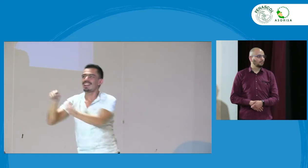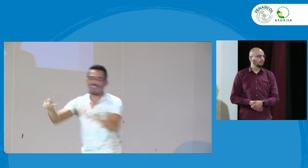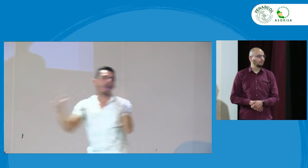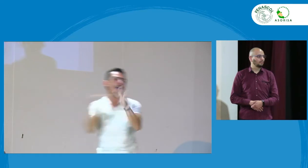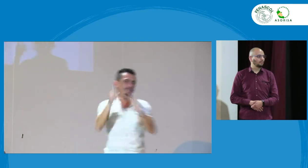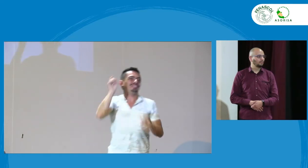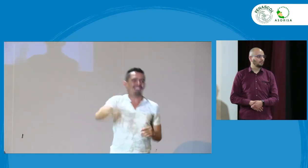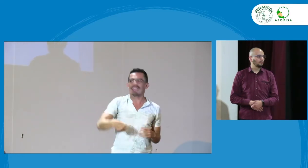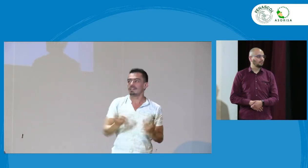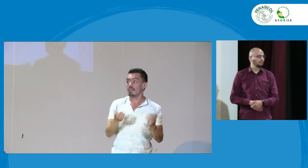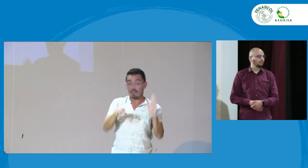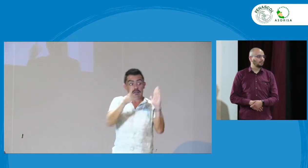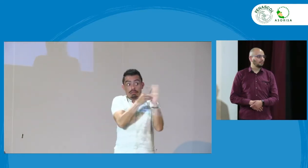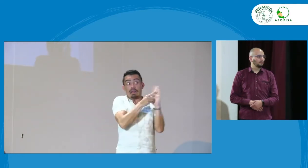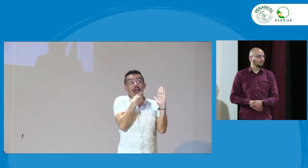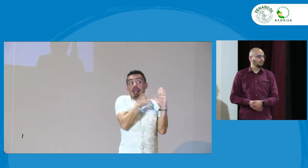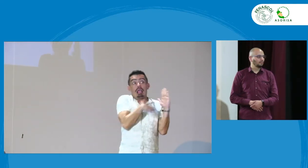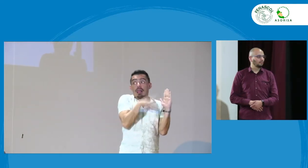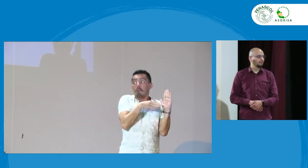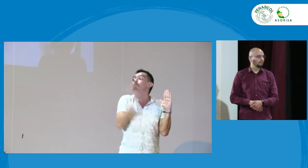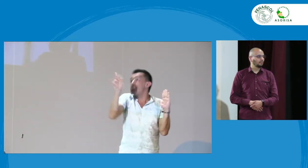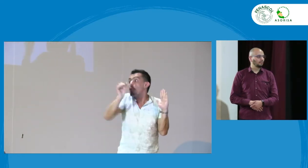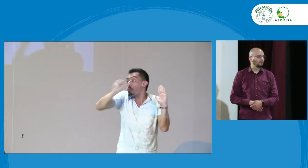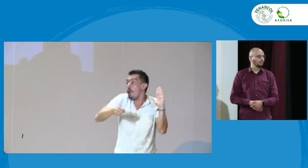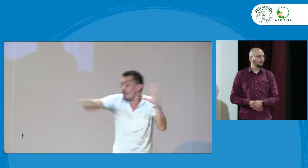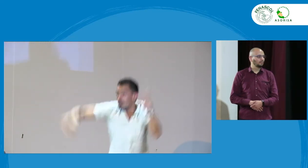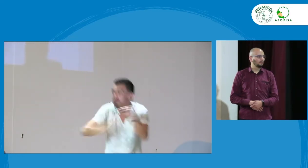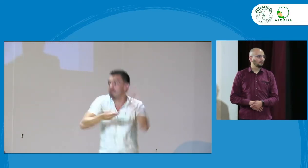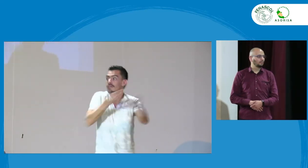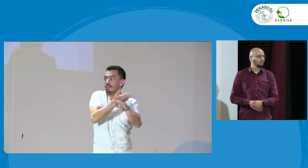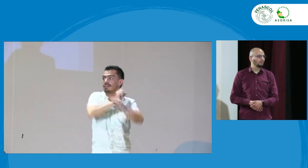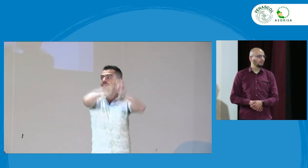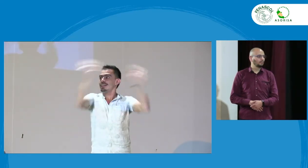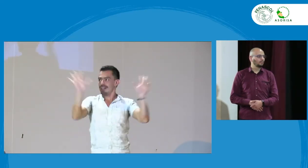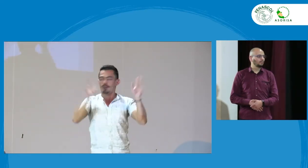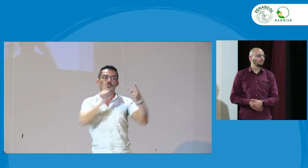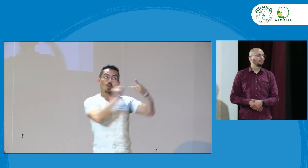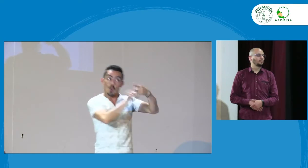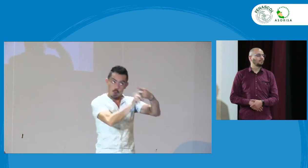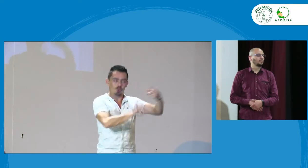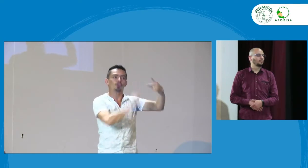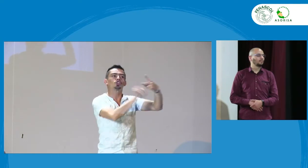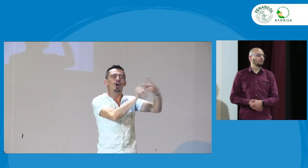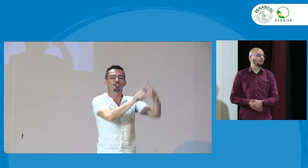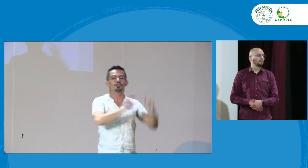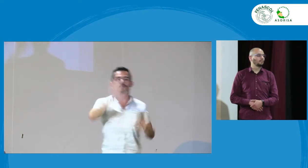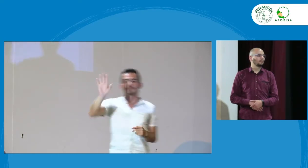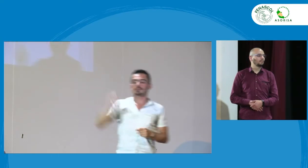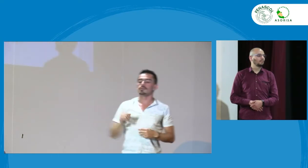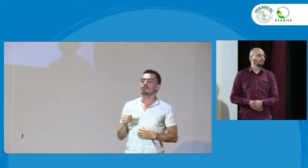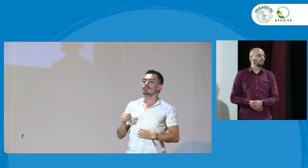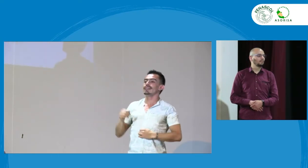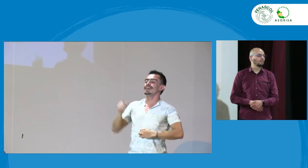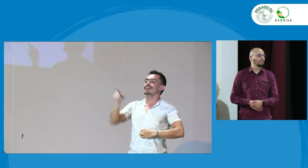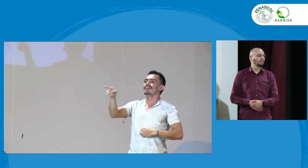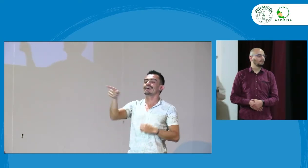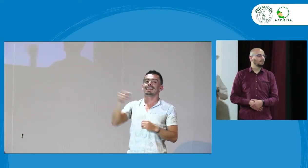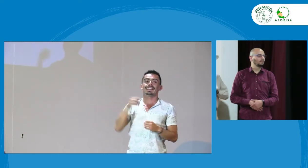un solo espacio si encontramos que el decreto no menciona nada y pues prácticamente uno puede sugerir que haya ese tipo de claridades